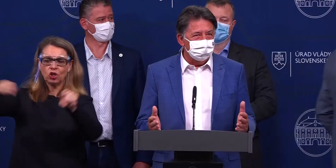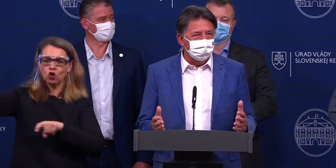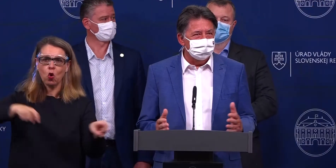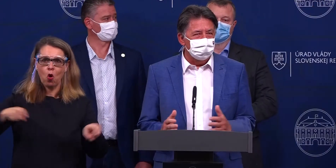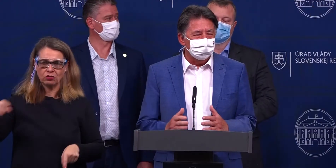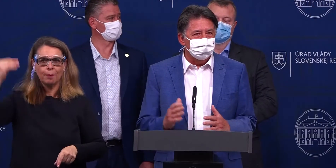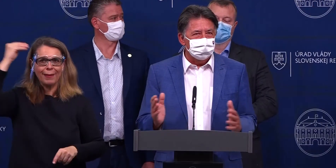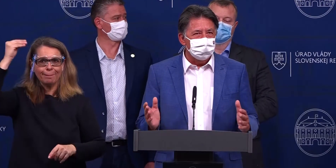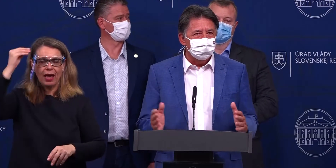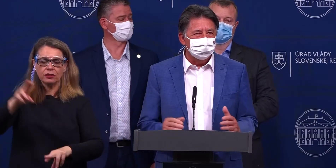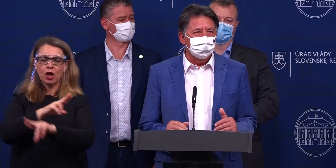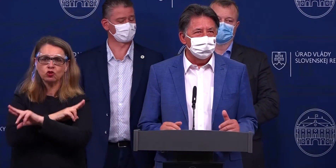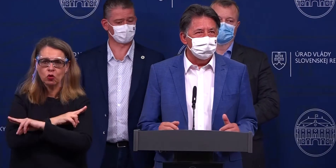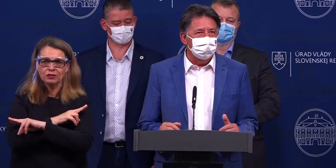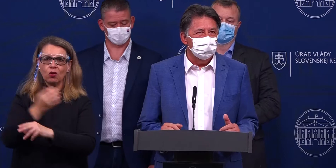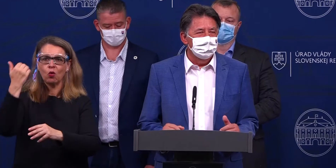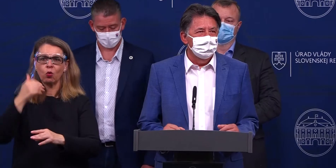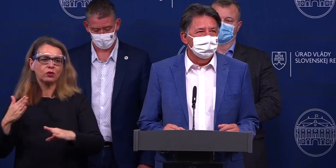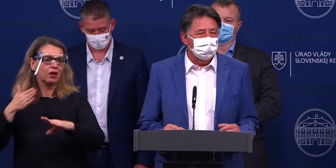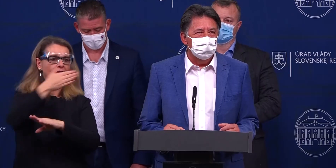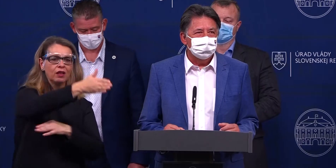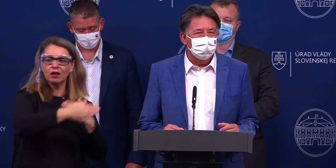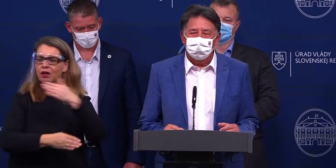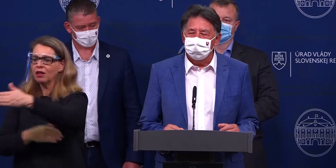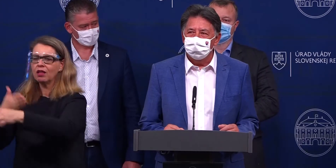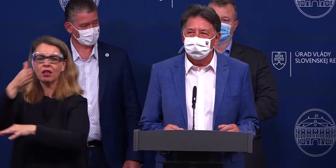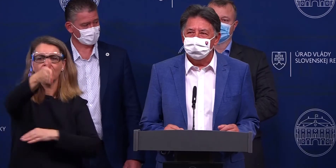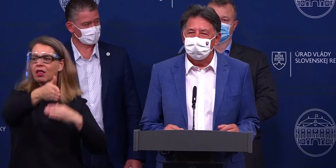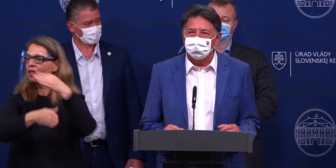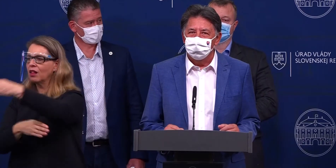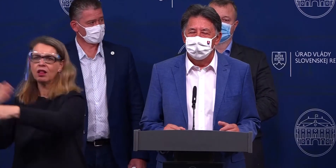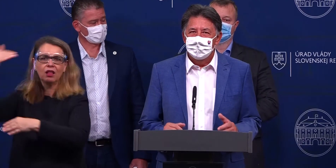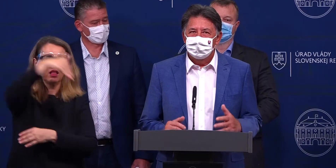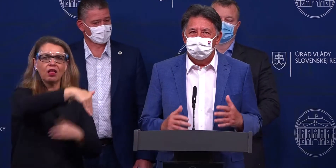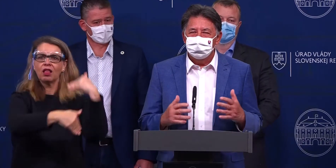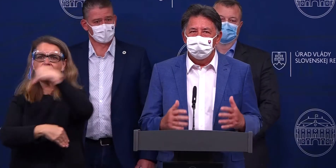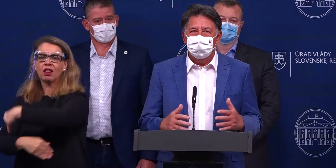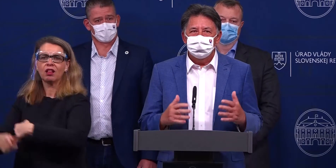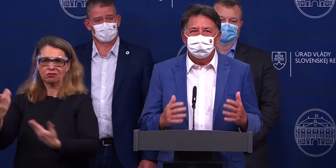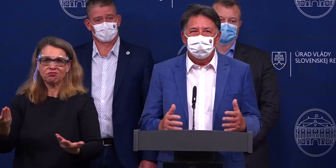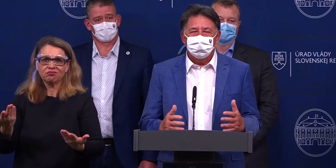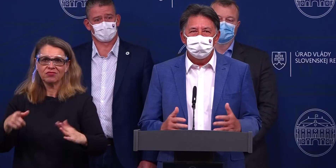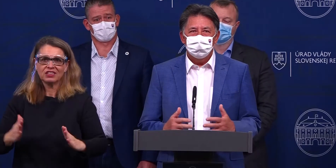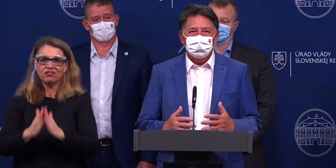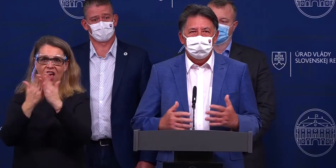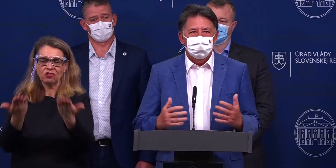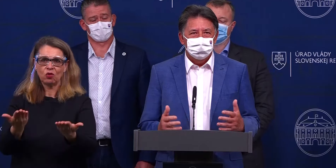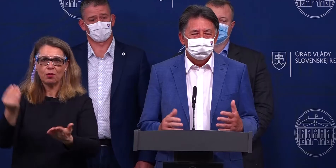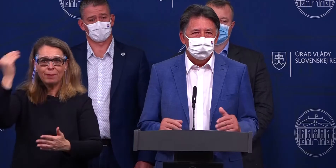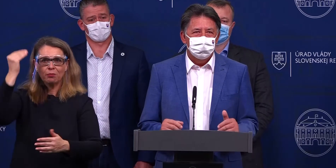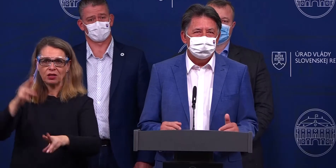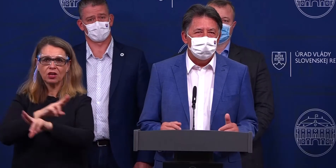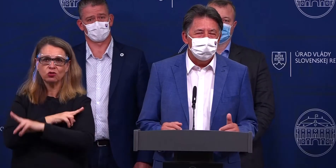Pri žiadnom sviatku tak nekryžujú ľudia Slovensko ako pri tomto sviatku. Chcel by som veriť, že tento rok